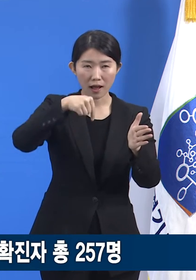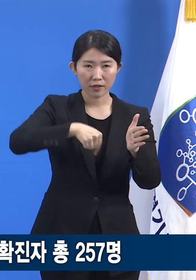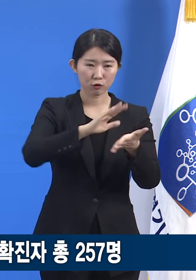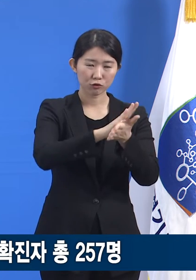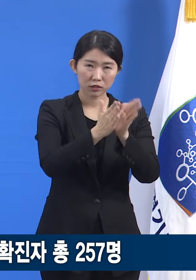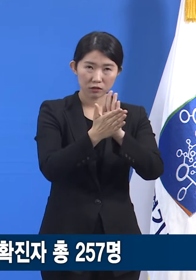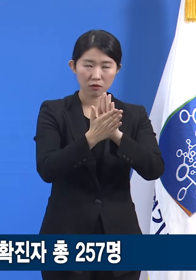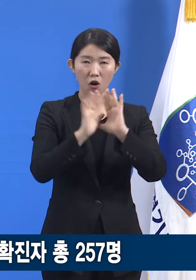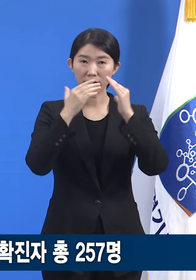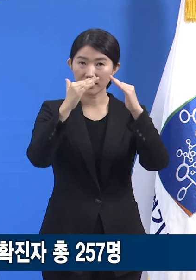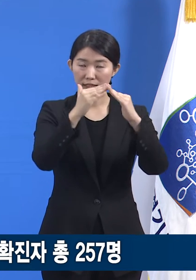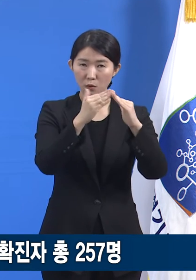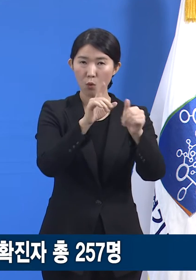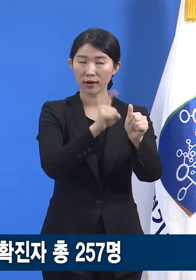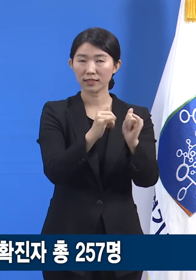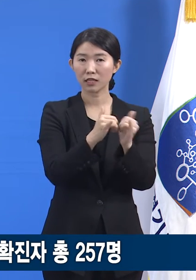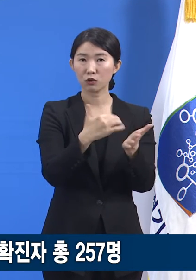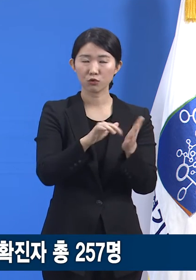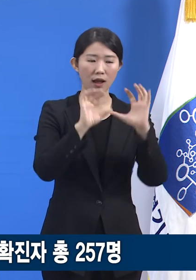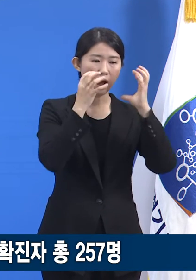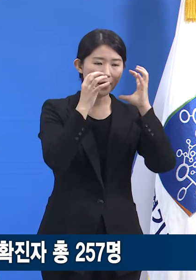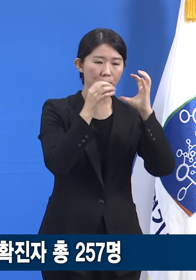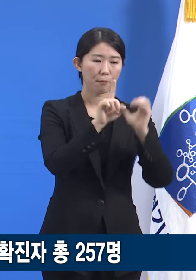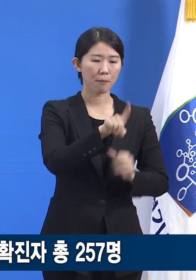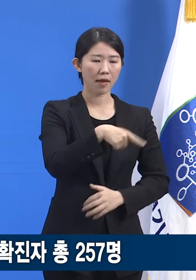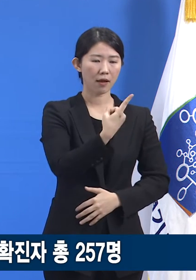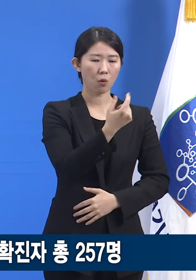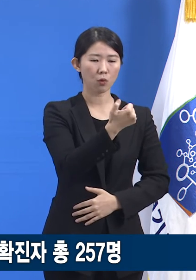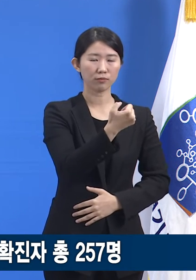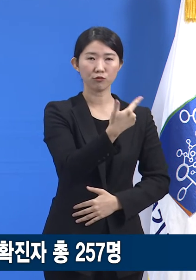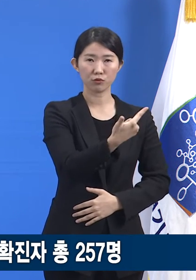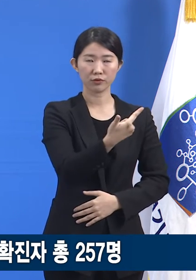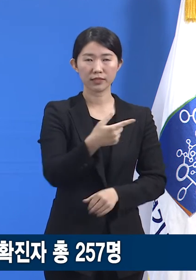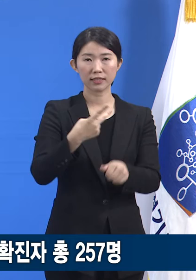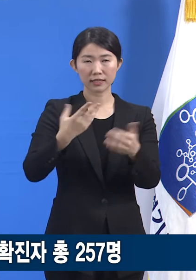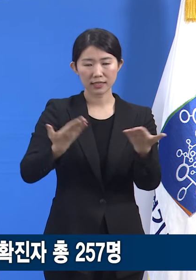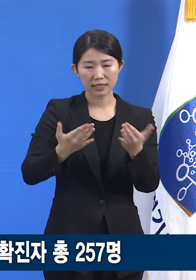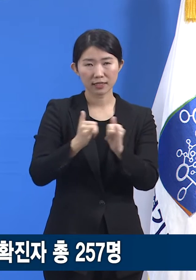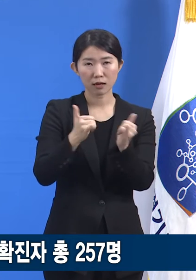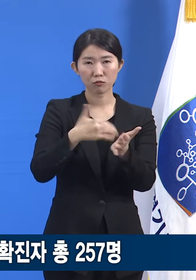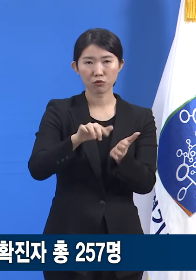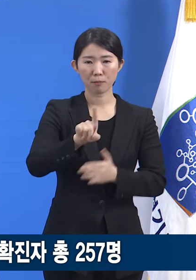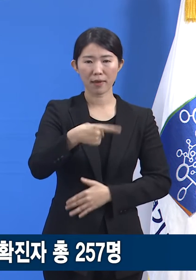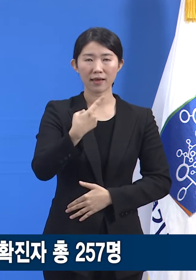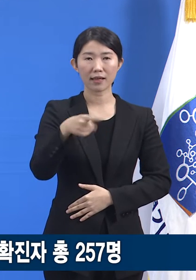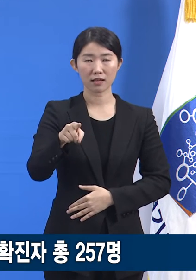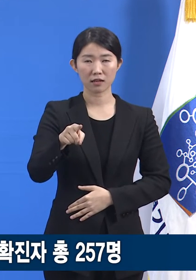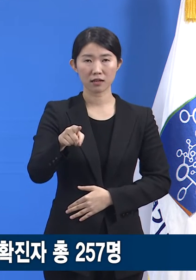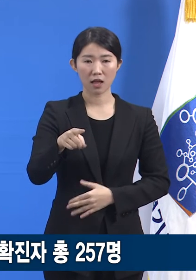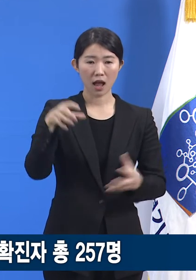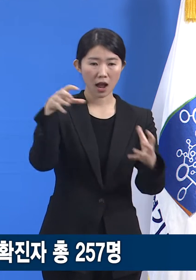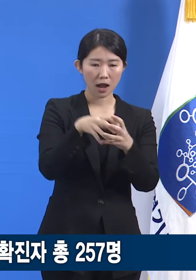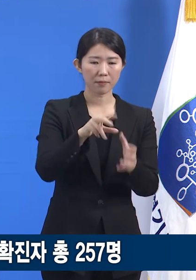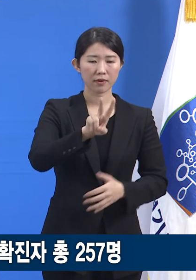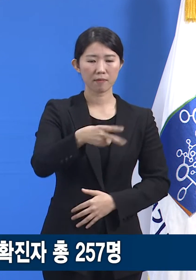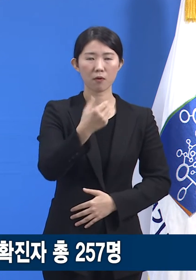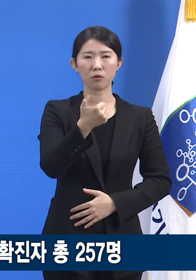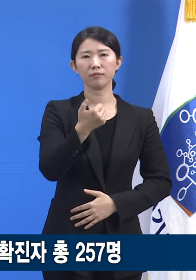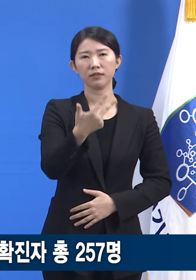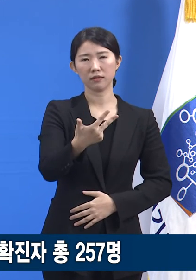확진자는 아동 156명, 교직원 101명 등 총 257명으로